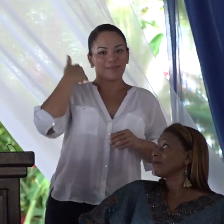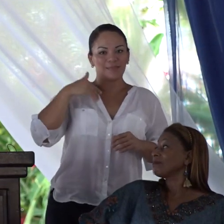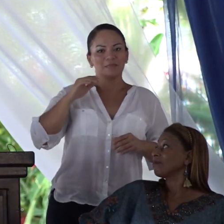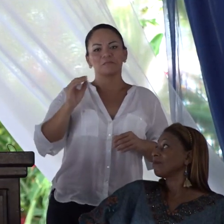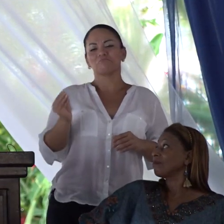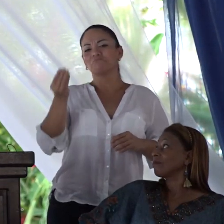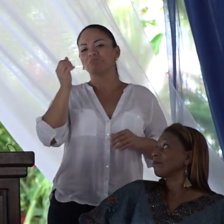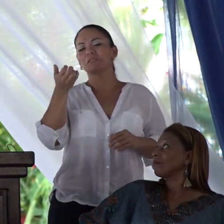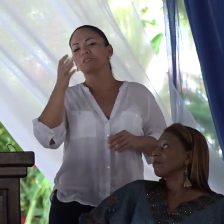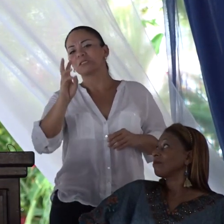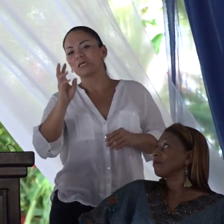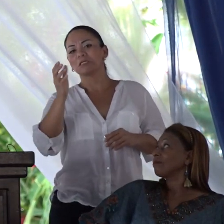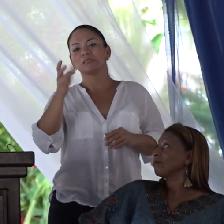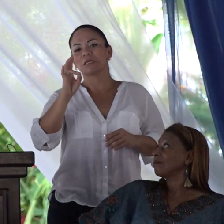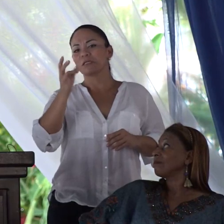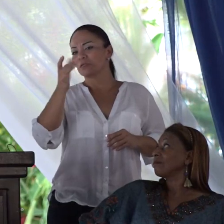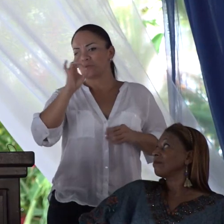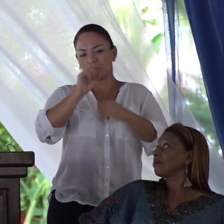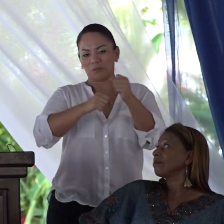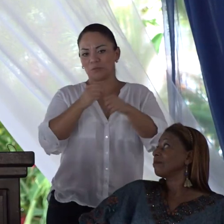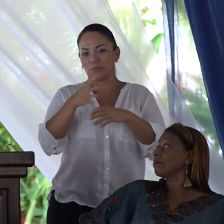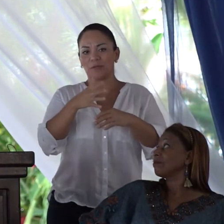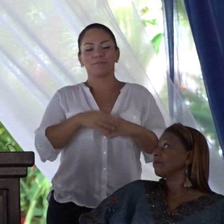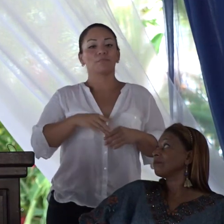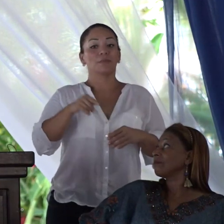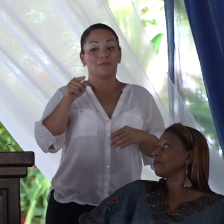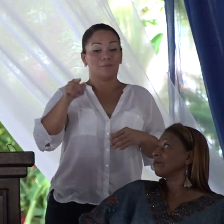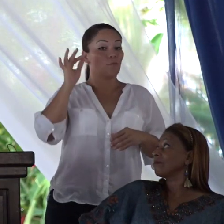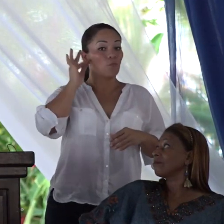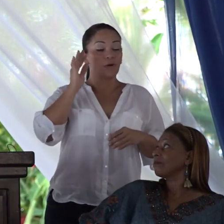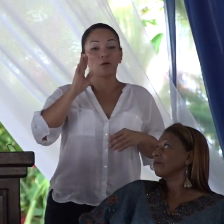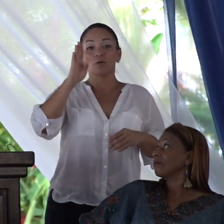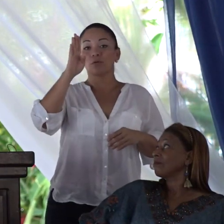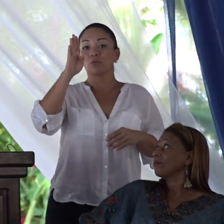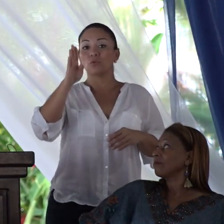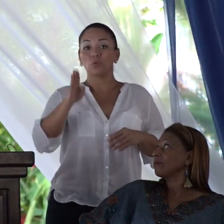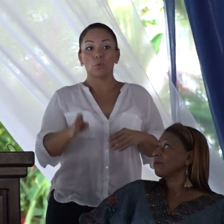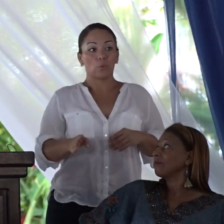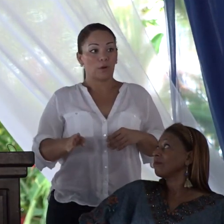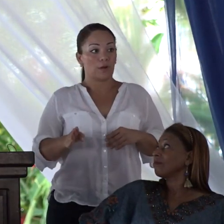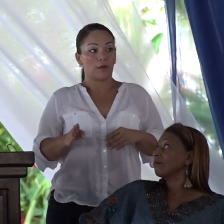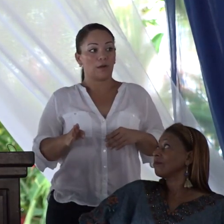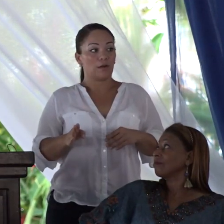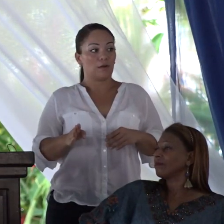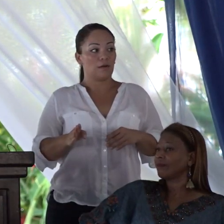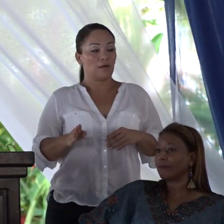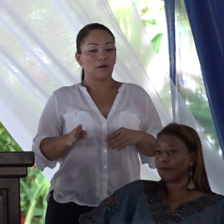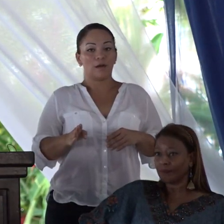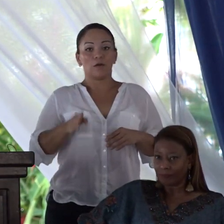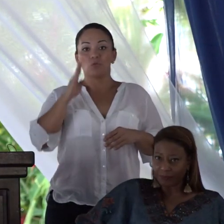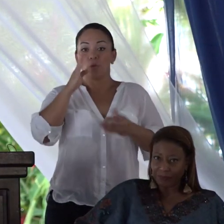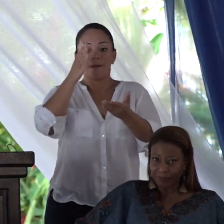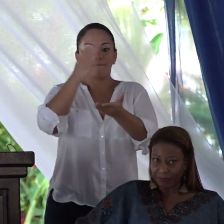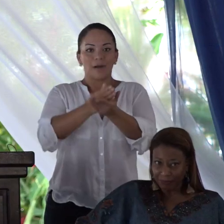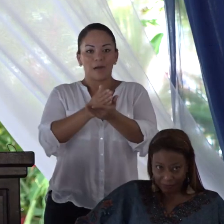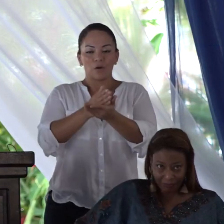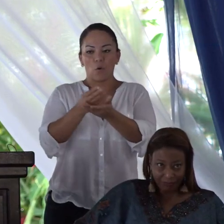16, 17, 18 años, nunca me cesó de impresionar.